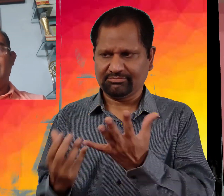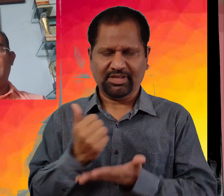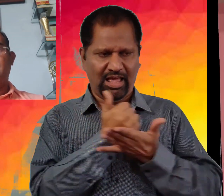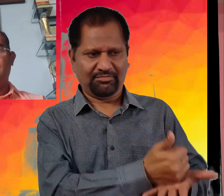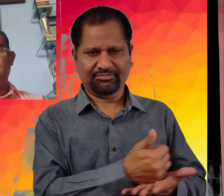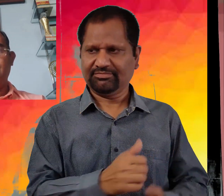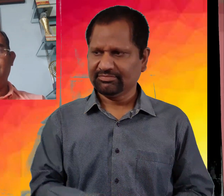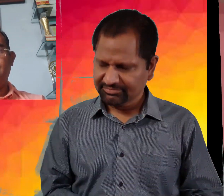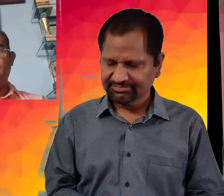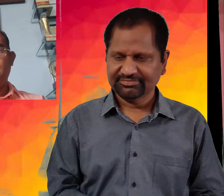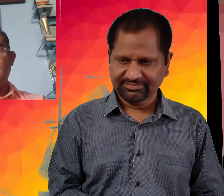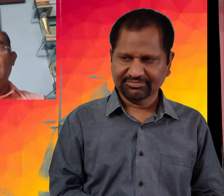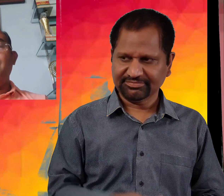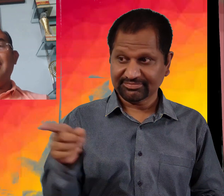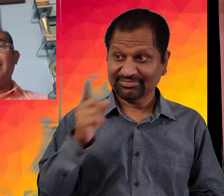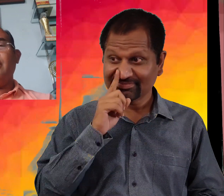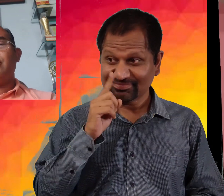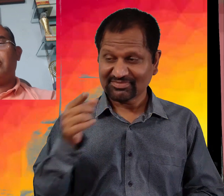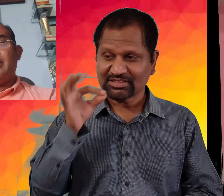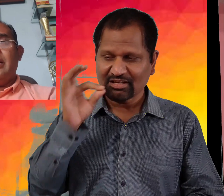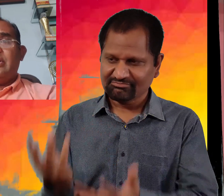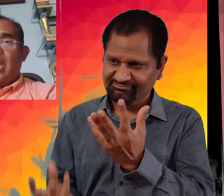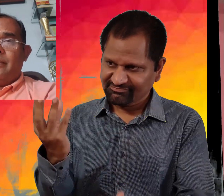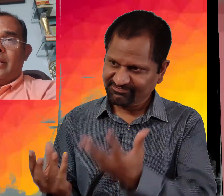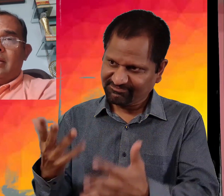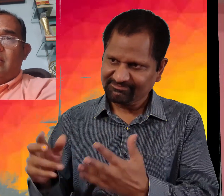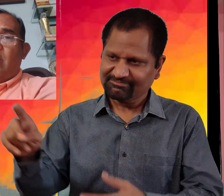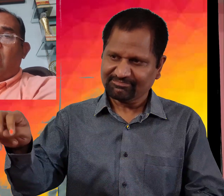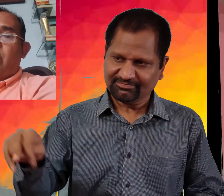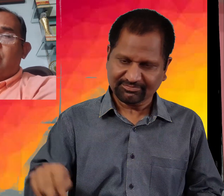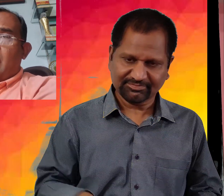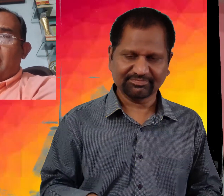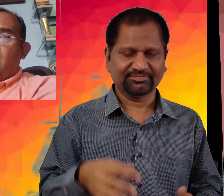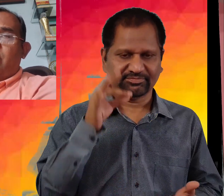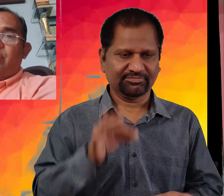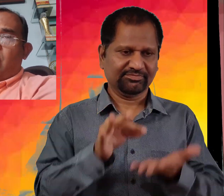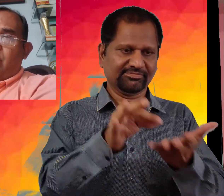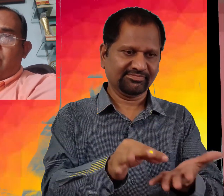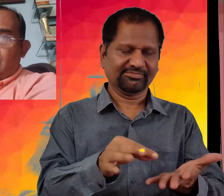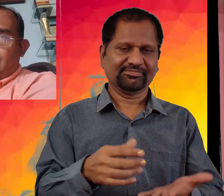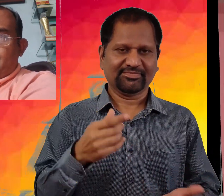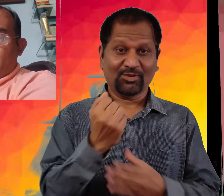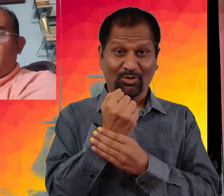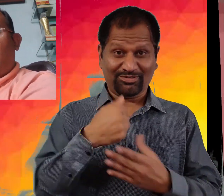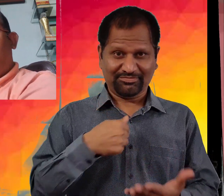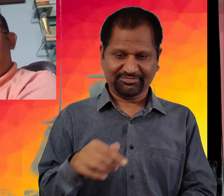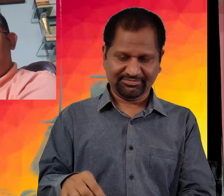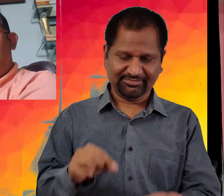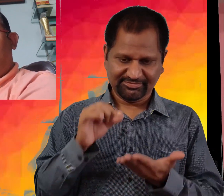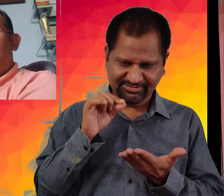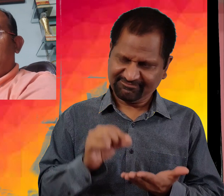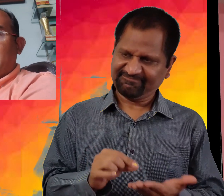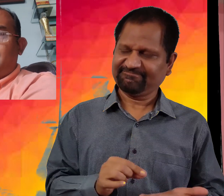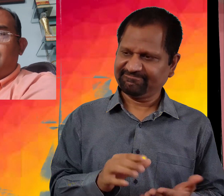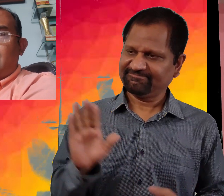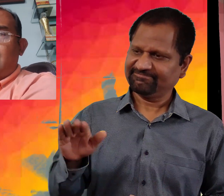چائے بنا کھلا دی محلہ نے اس ڈاکٹر کے لئے چائے بنائی اور چائے اس ڈاکٹر کو دی ڈاکٹر